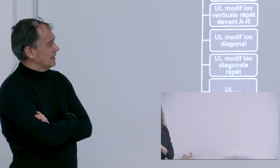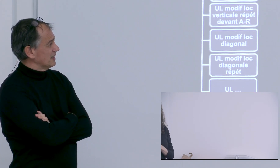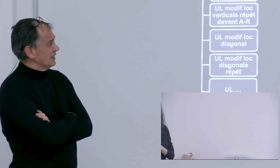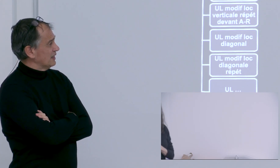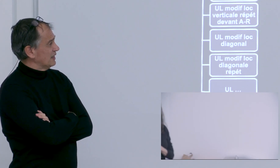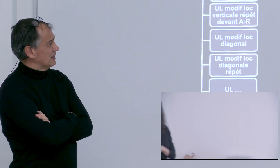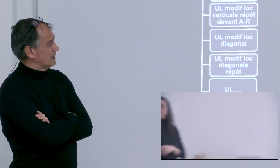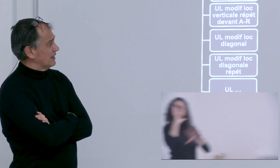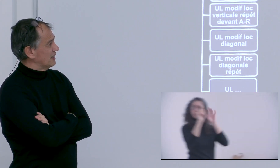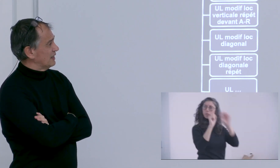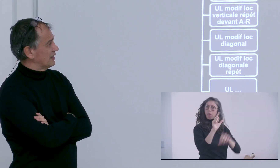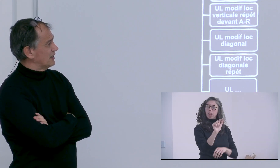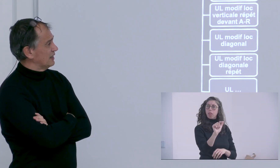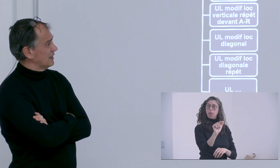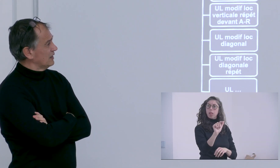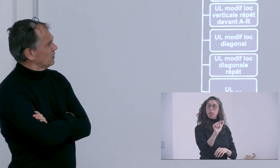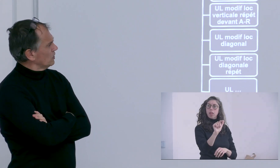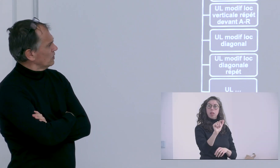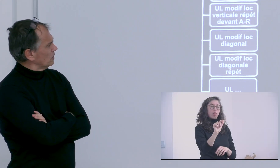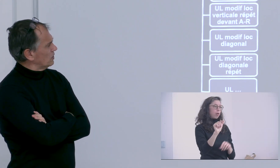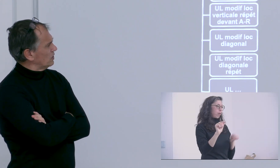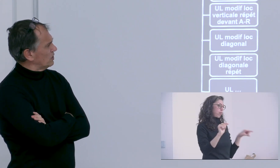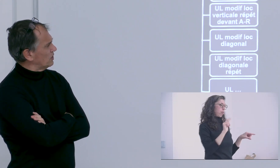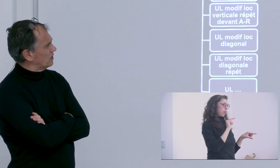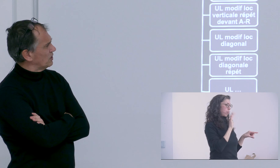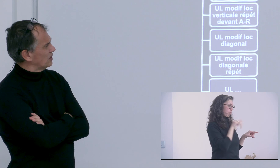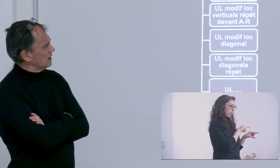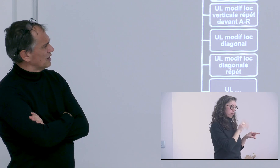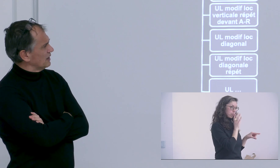les UL donc il y avait j'ai observé 42